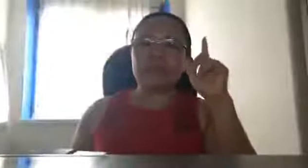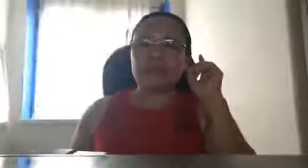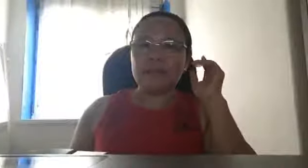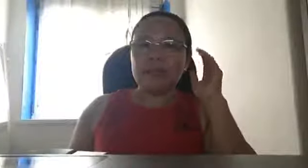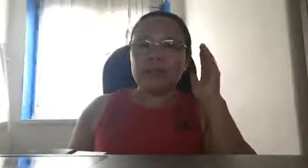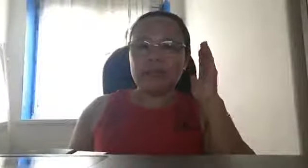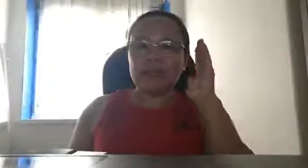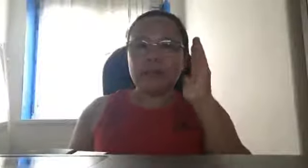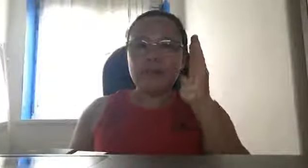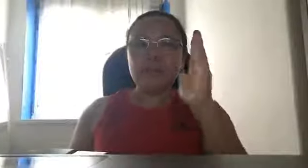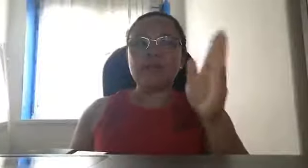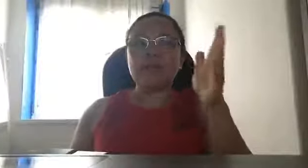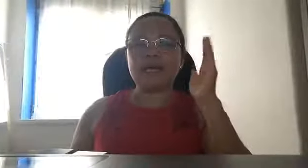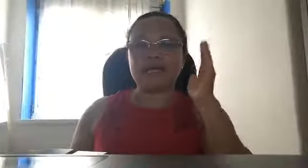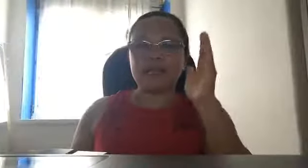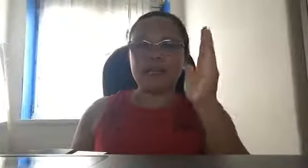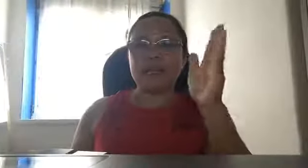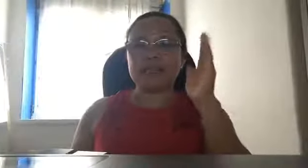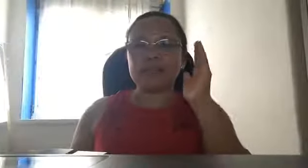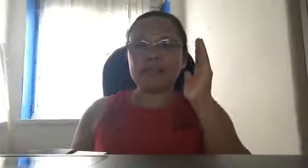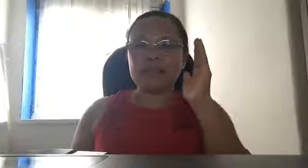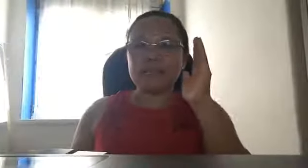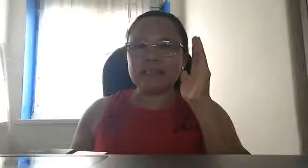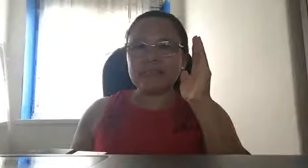lakihan po natin ang ating military